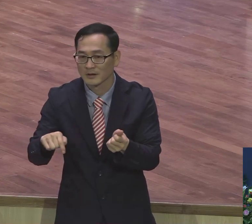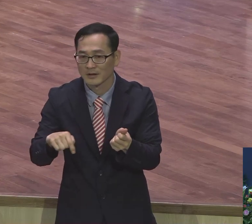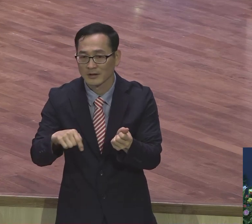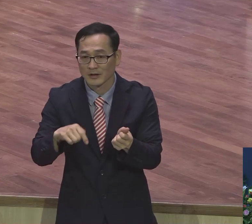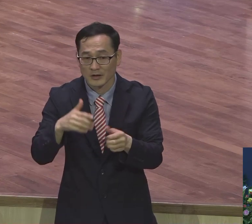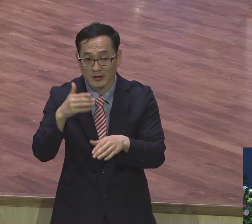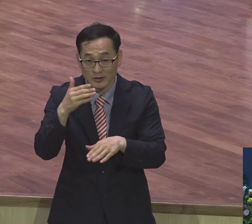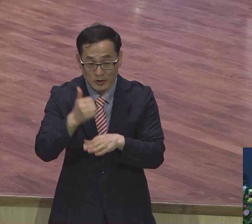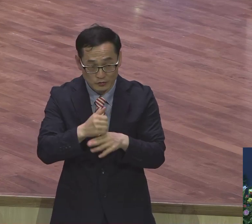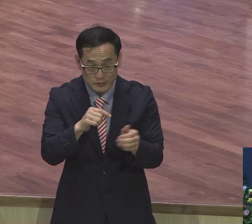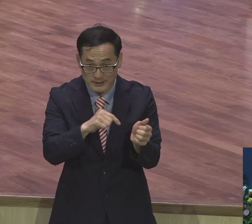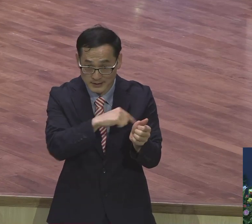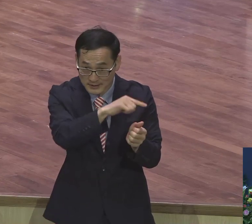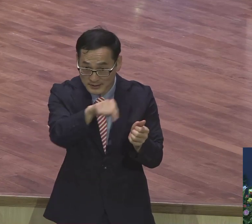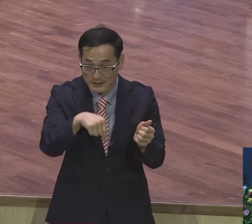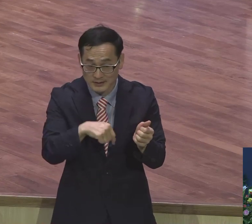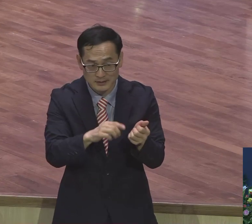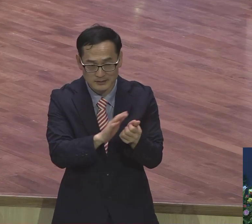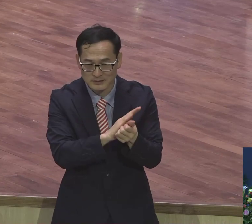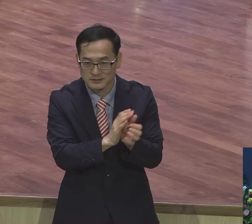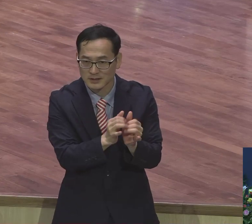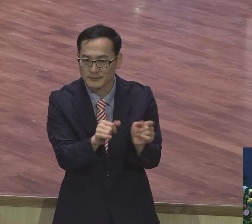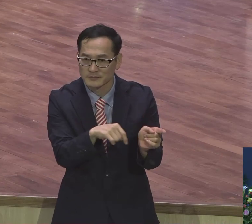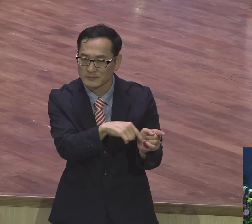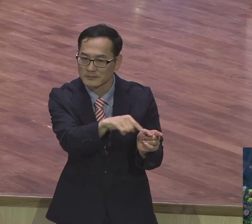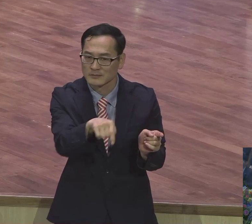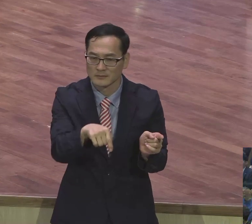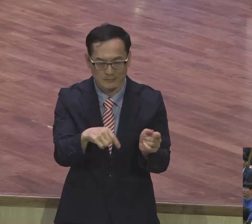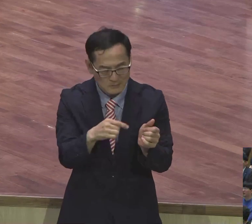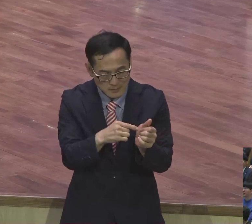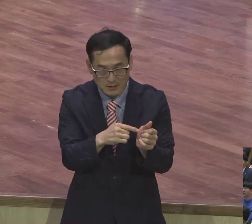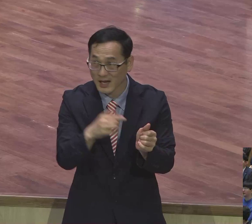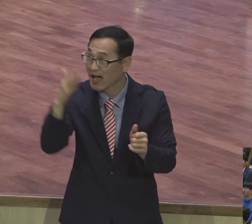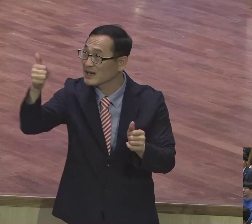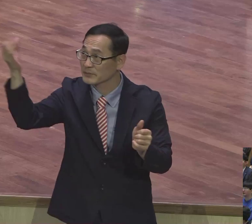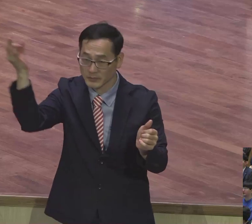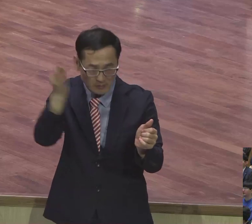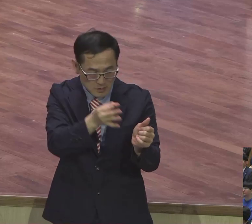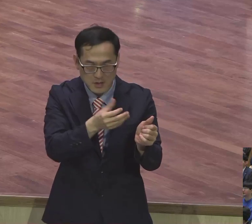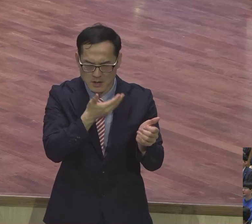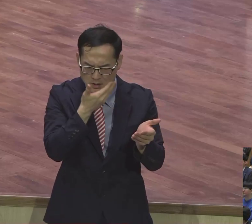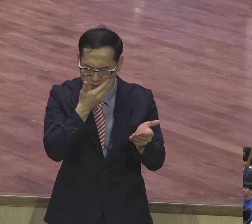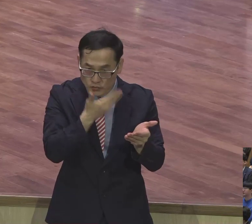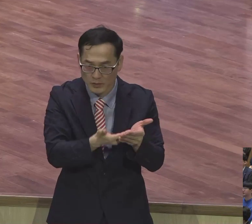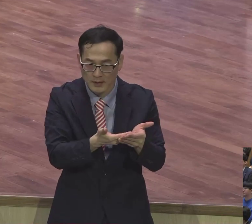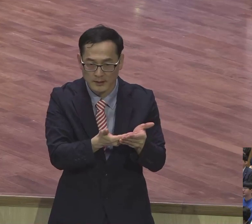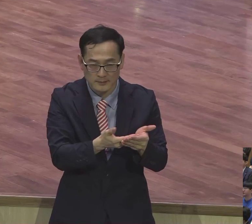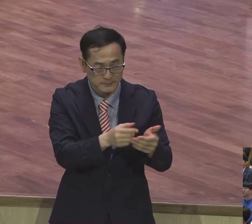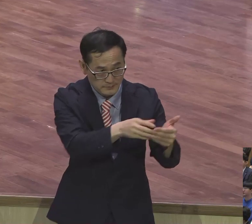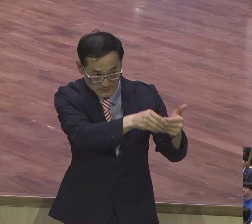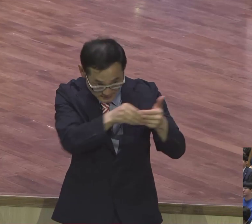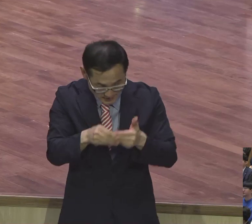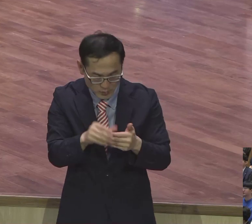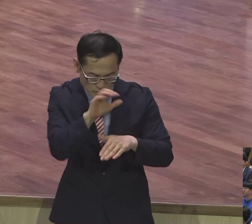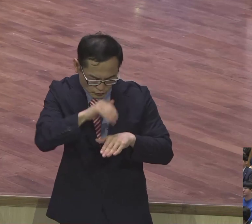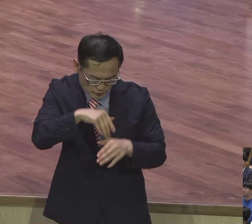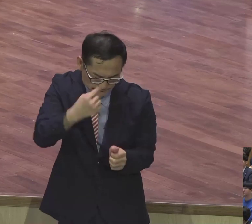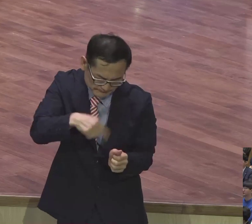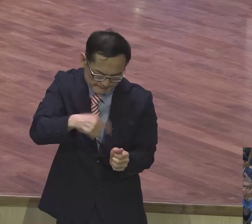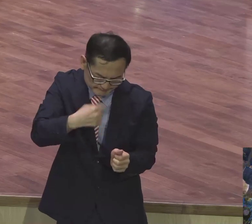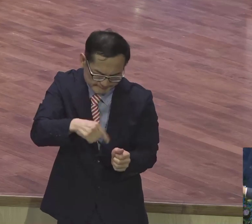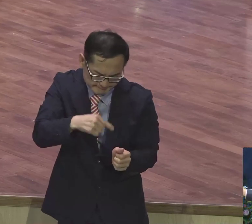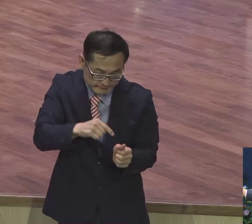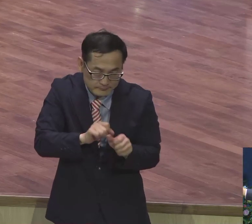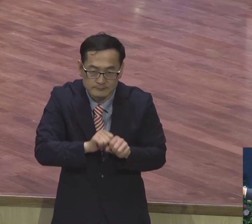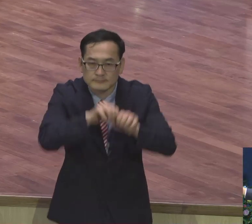60억 6천억도 하나님이 그보다 더 소중하게 보시는 거예요. 훈련을 시켜서 어떻게 하든지 간에. 어떻게 하든지